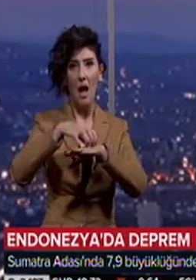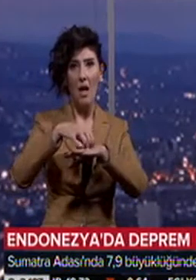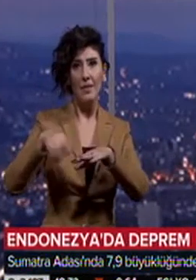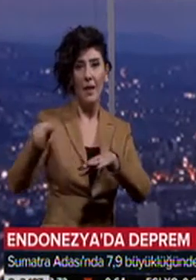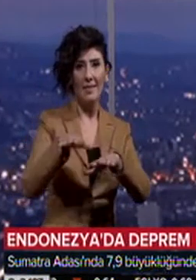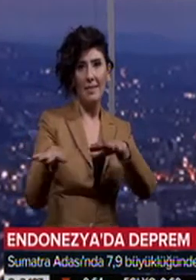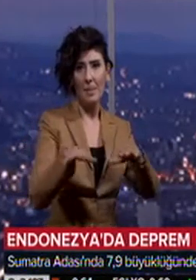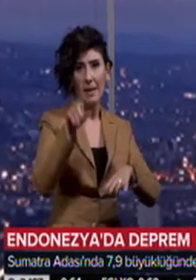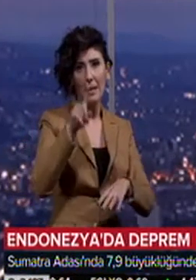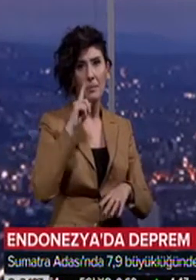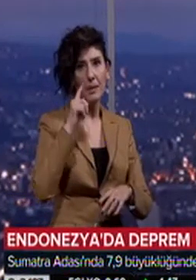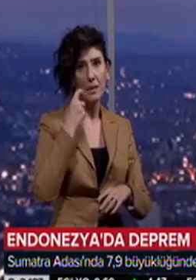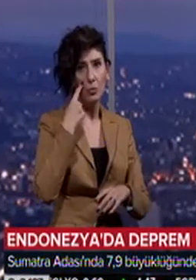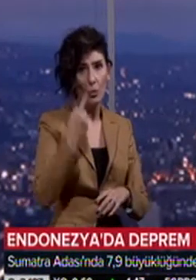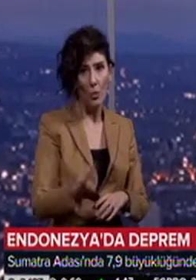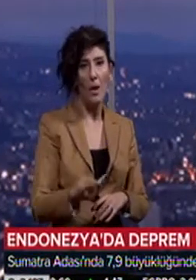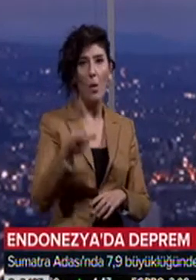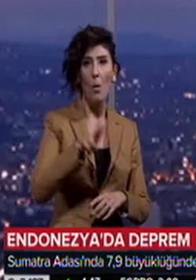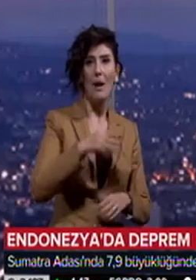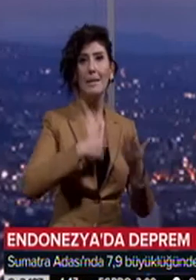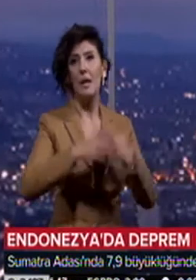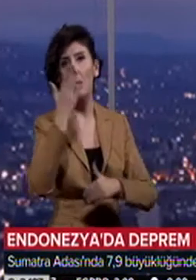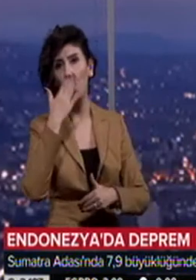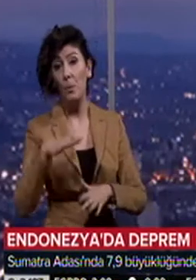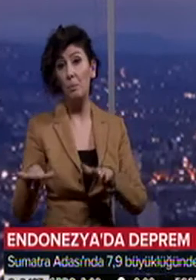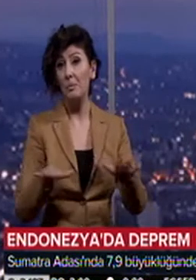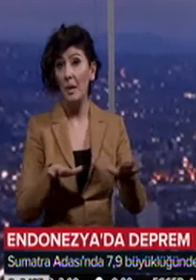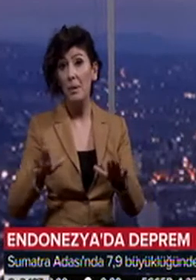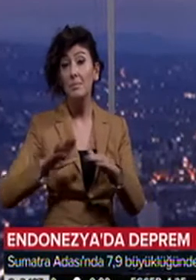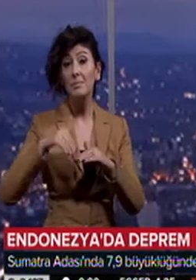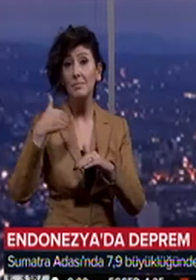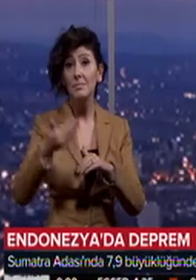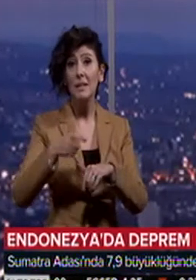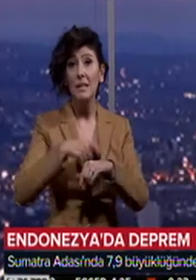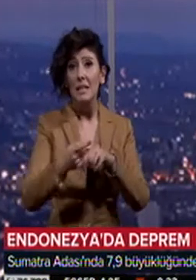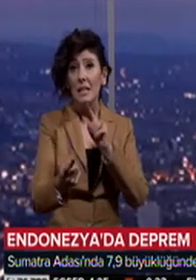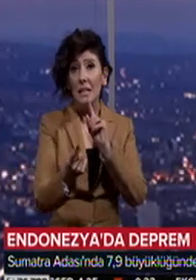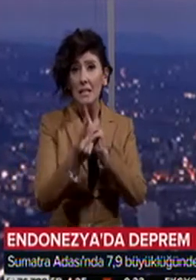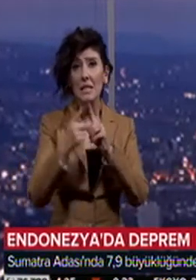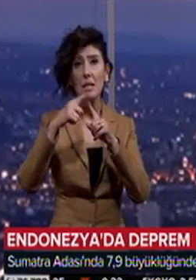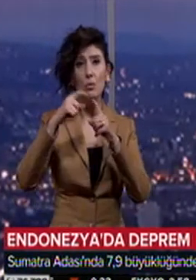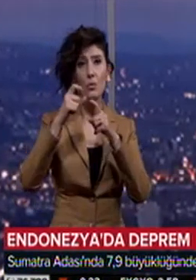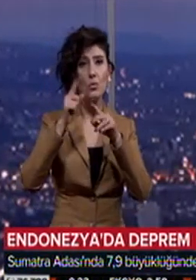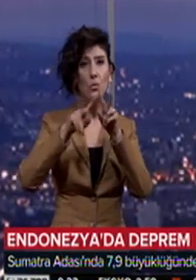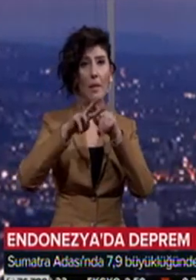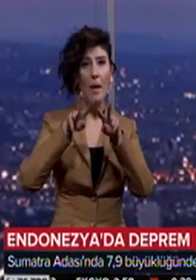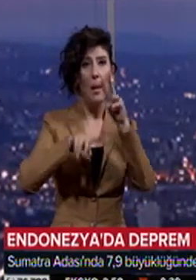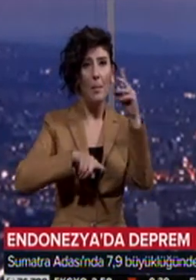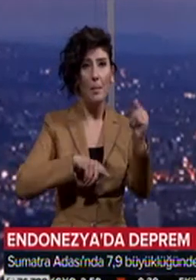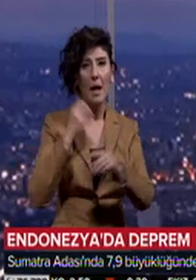depremde ilk bilgilere göre ölen ya da yaralanan olmadı. Depremin ardından kısa süreliğine tsunami alarmı verildi. Ancak